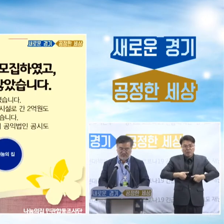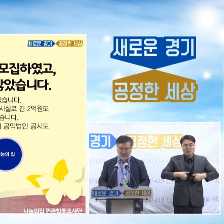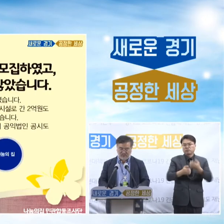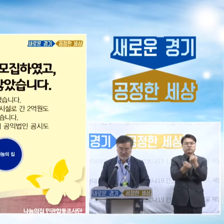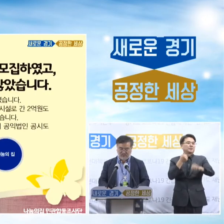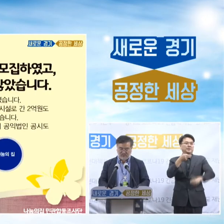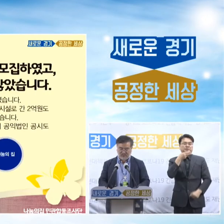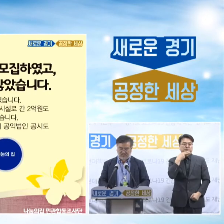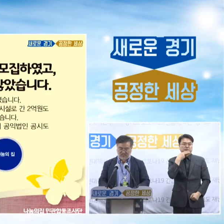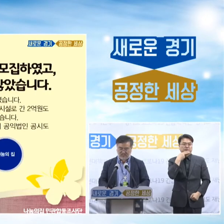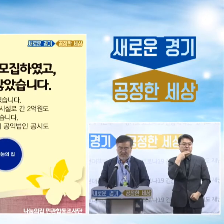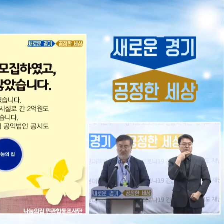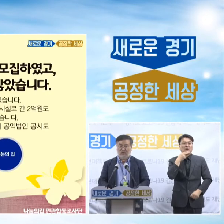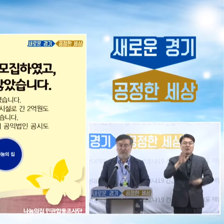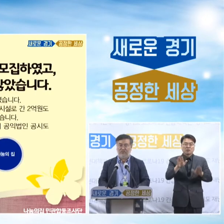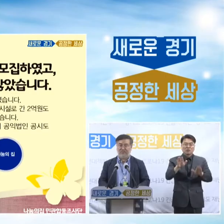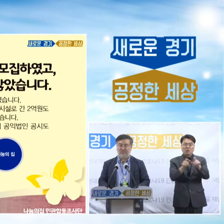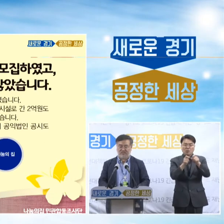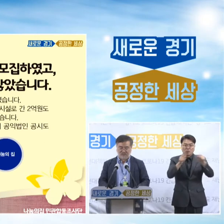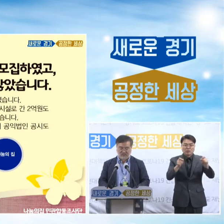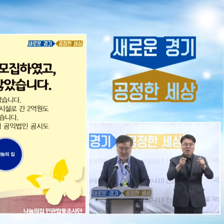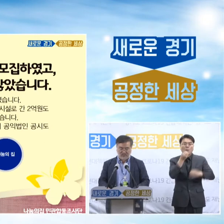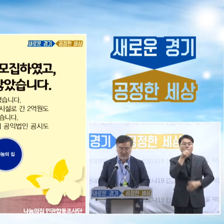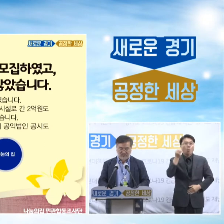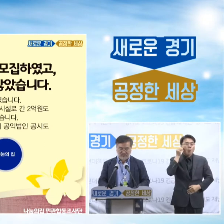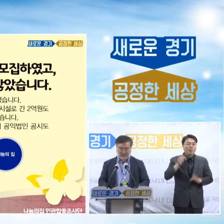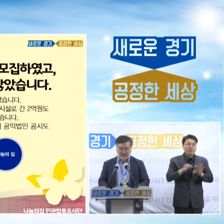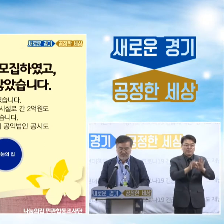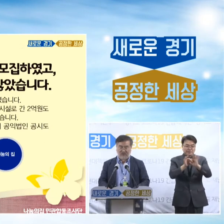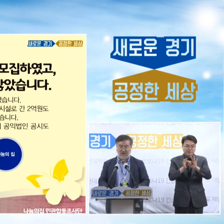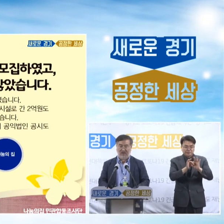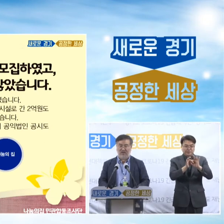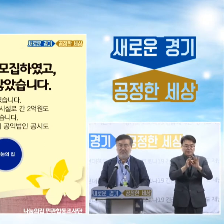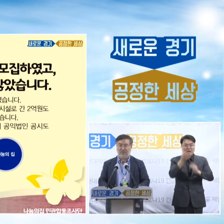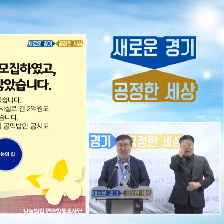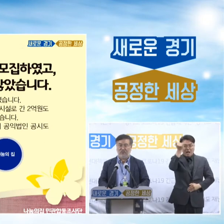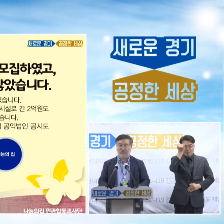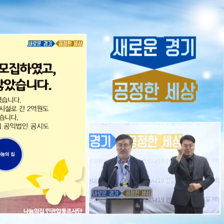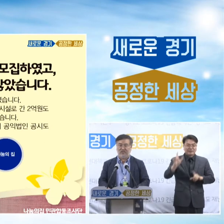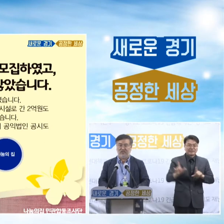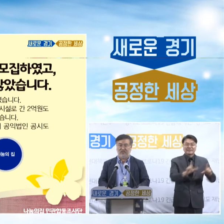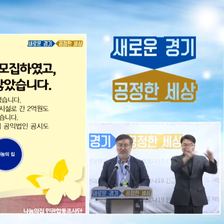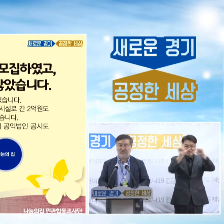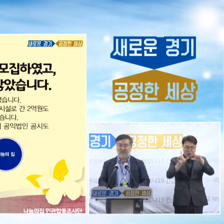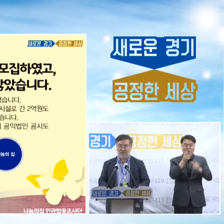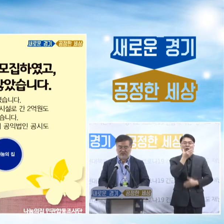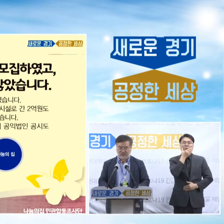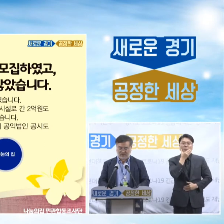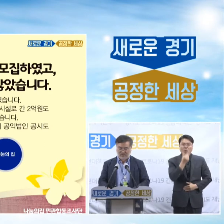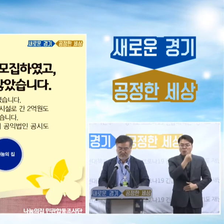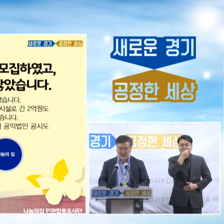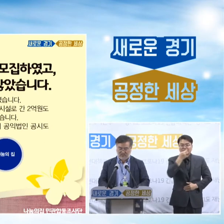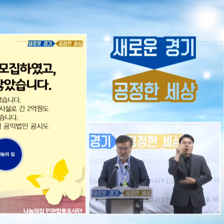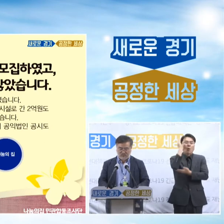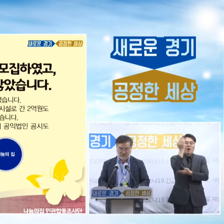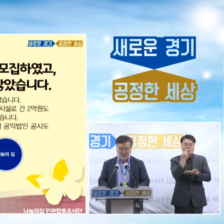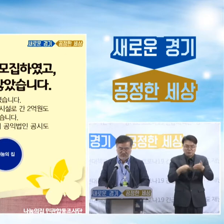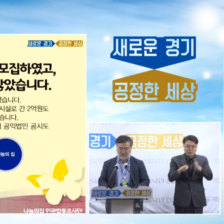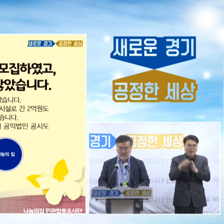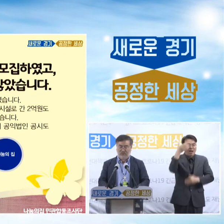2015년부터 2019년까지 홈페이지 등을 통해 할머니들의 생활, 복지, 증원활동을 위해서